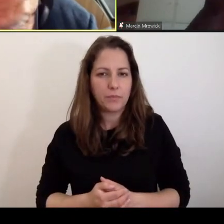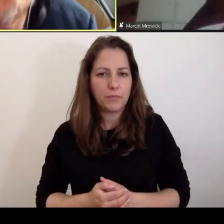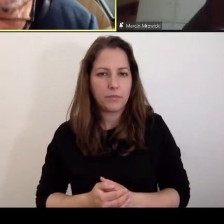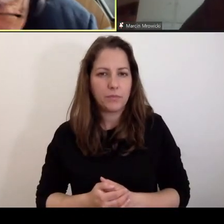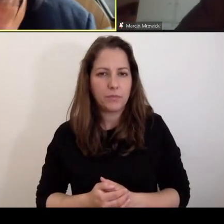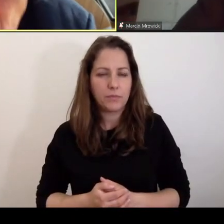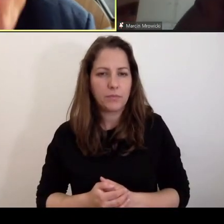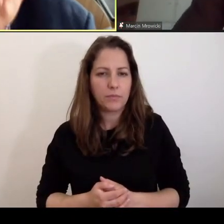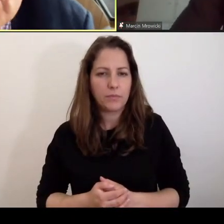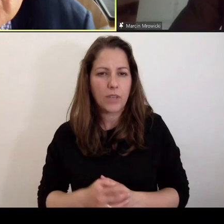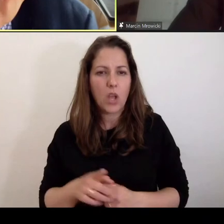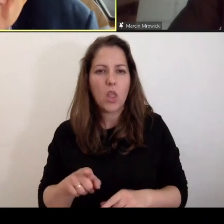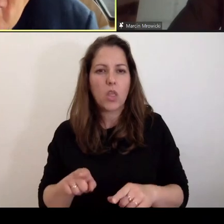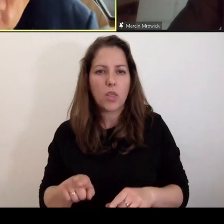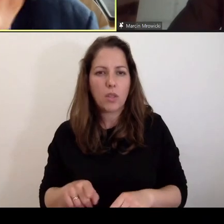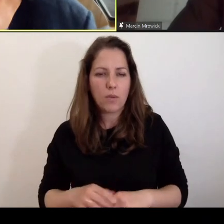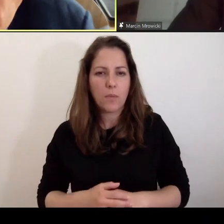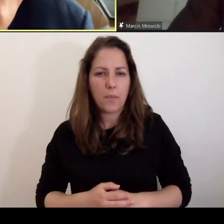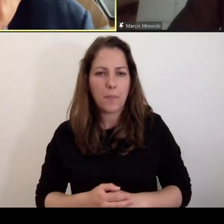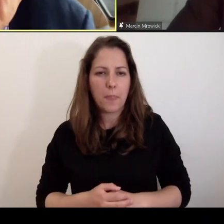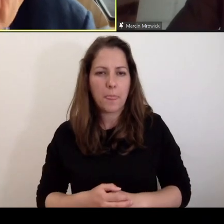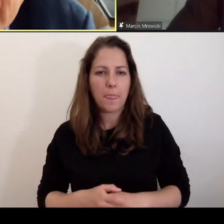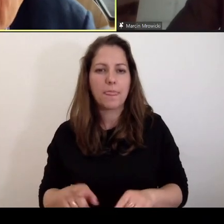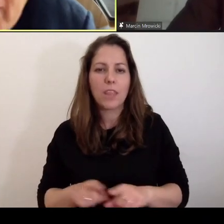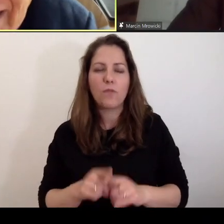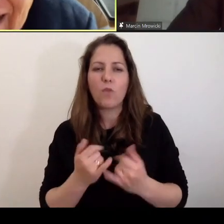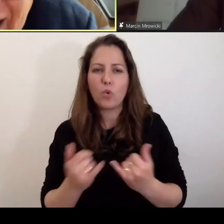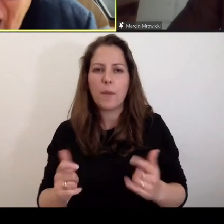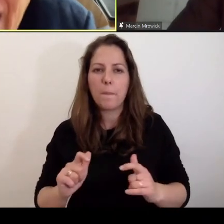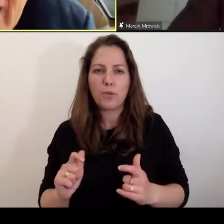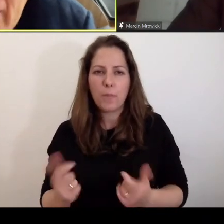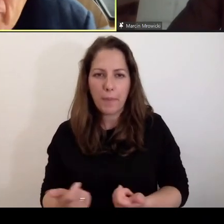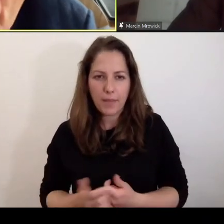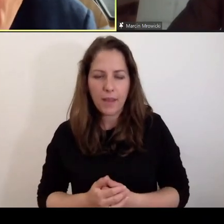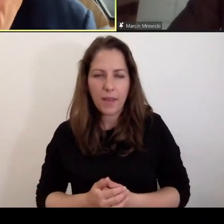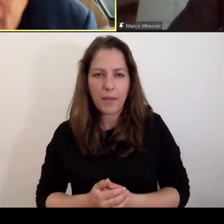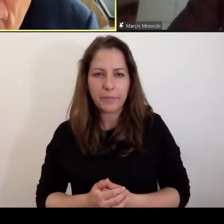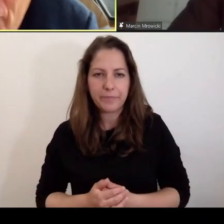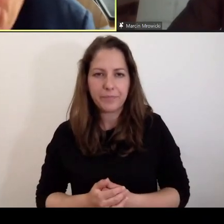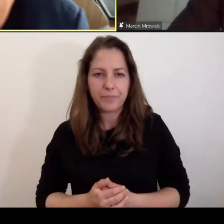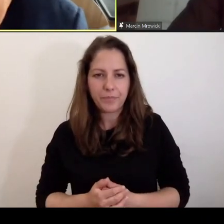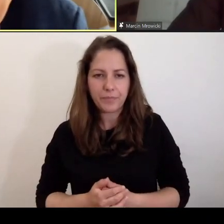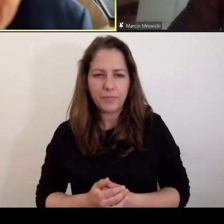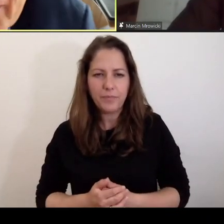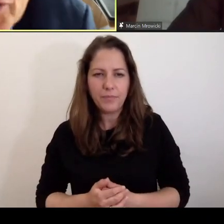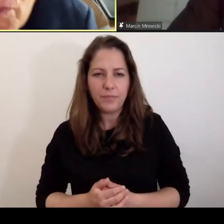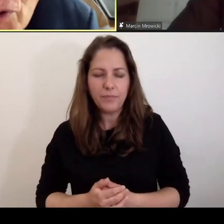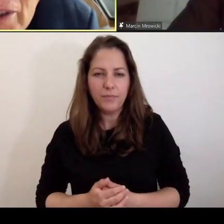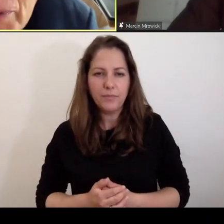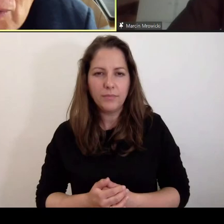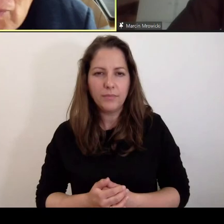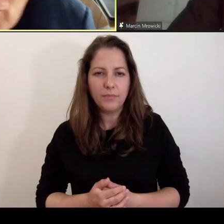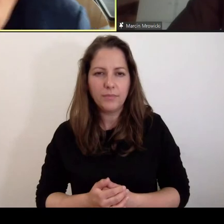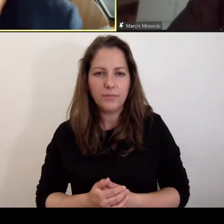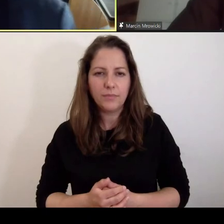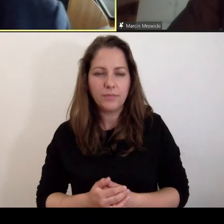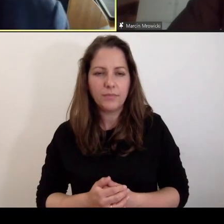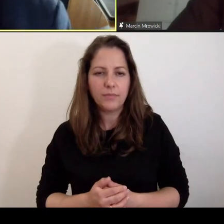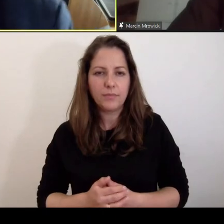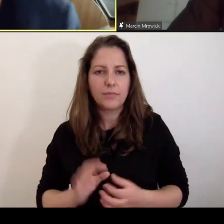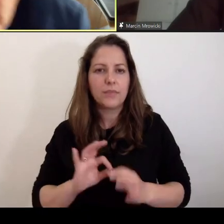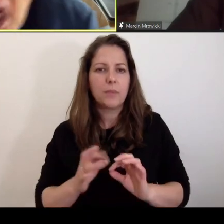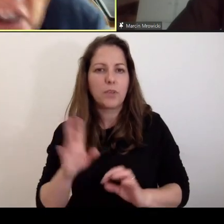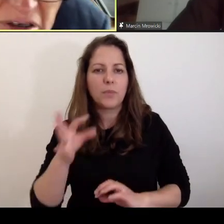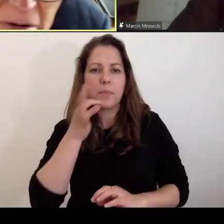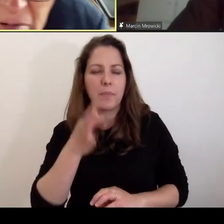Także to jest oczywiście różnie w różnych przypadkach, natomiast generalnie, gdyby ktoś mnie o zapytał, to muszę powiedzieć, że